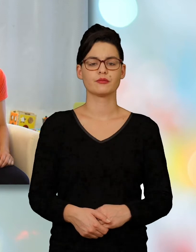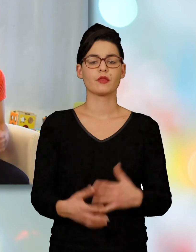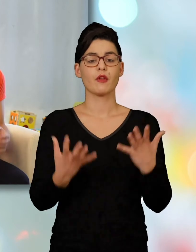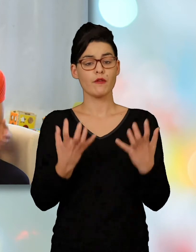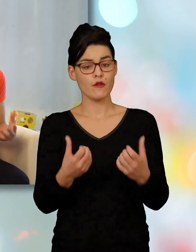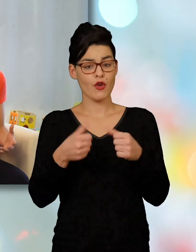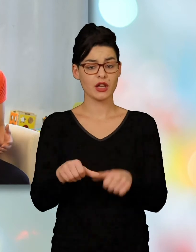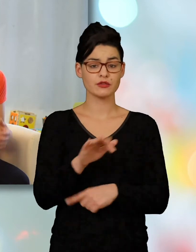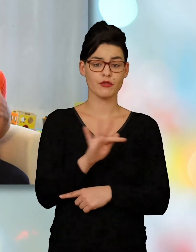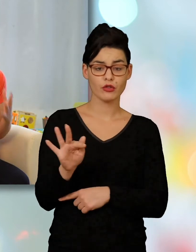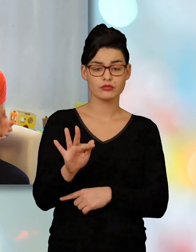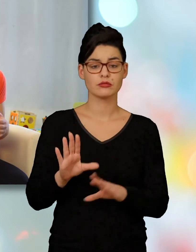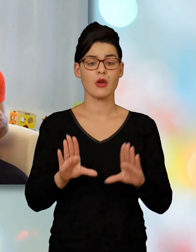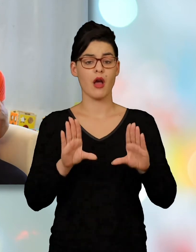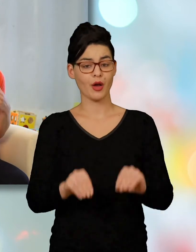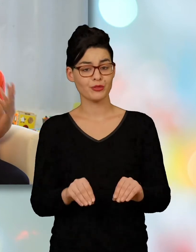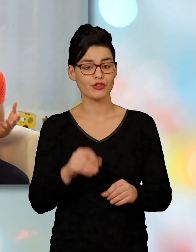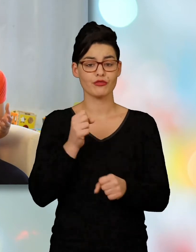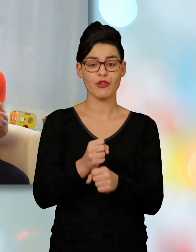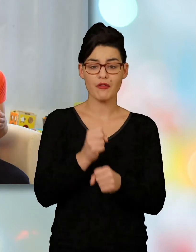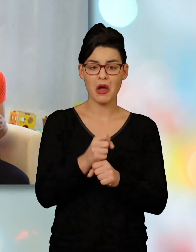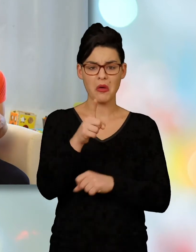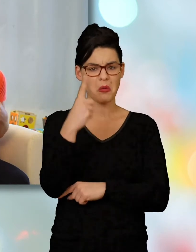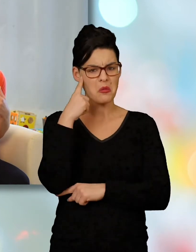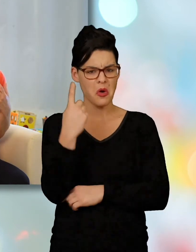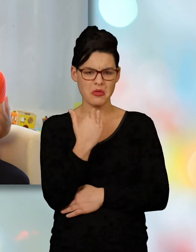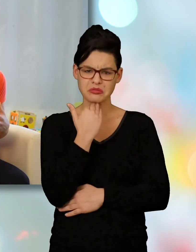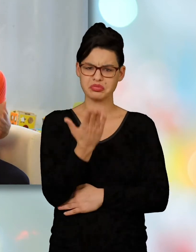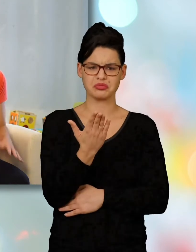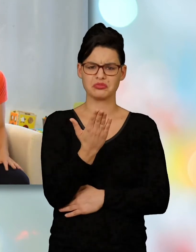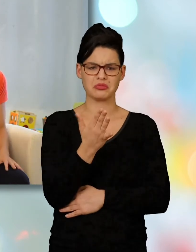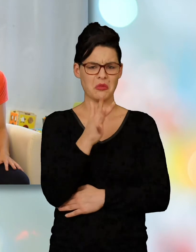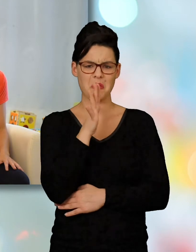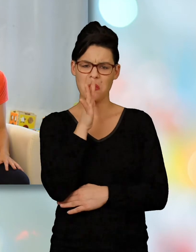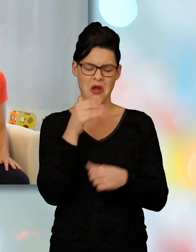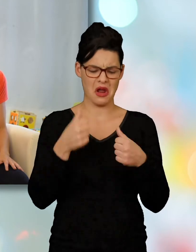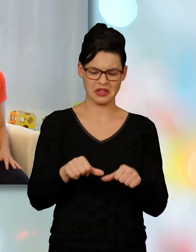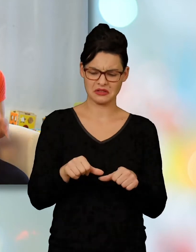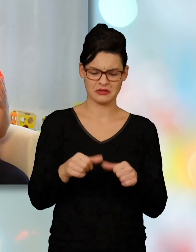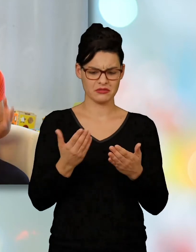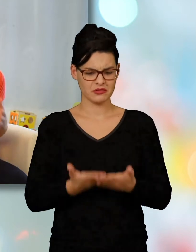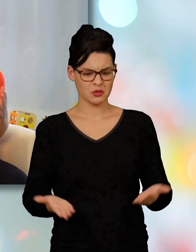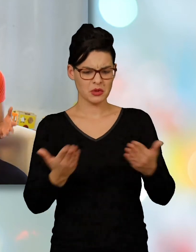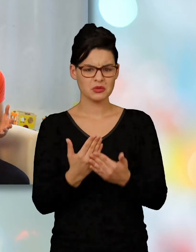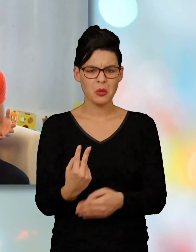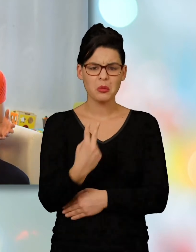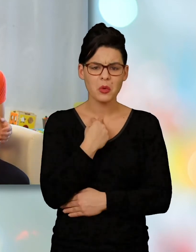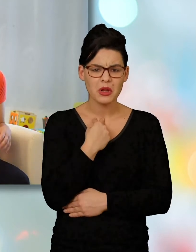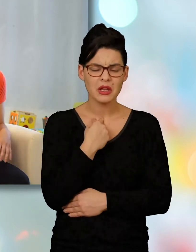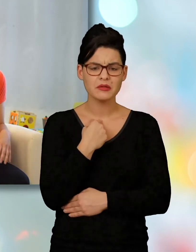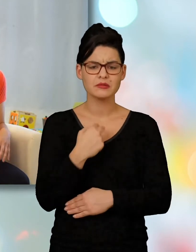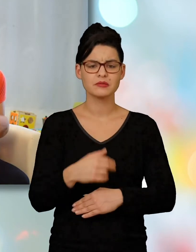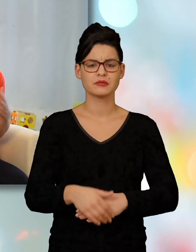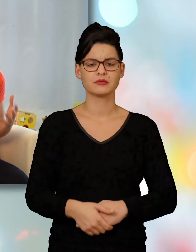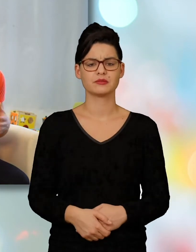Vous souhaitez rester en France, y habiter, y travailler, et vous pensez que vous n'avez aucun droit, que vous ne pouvez pas rester en France,